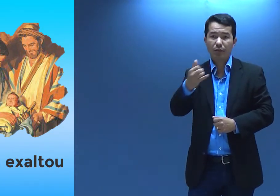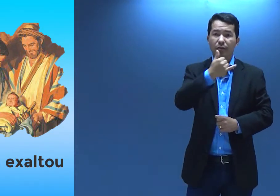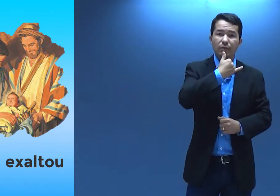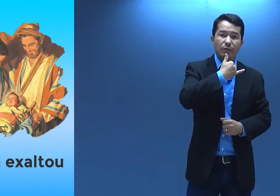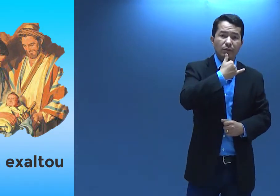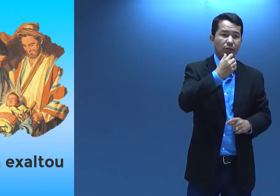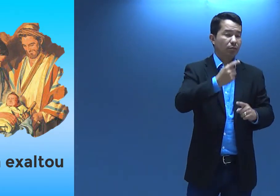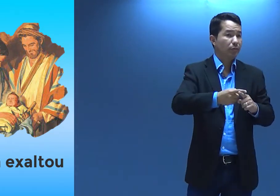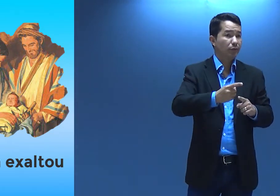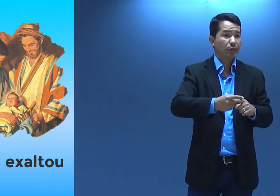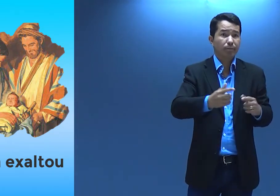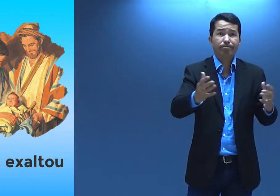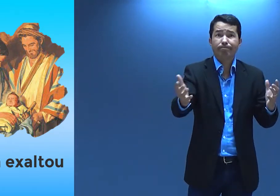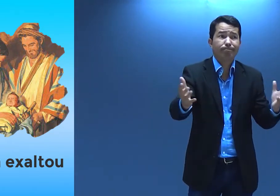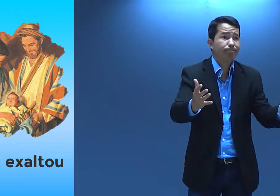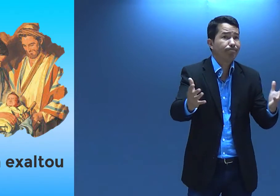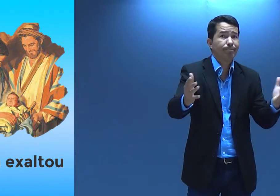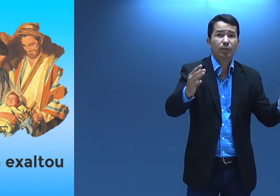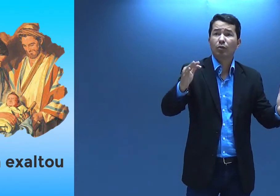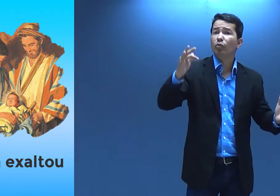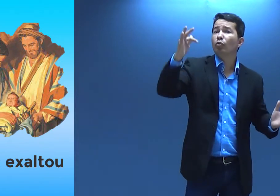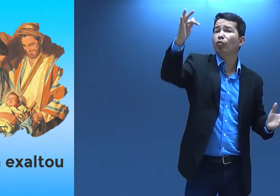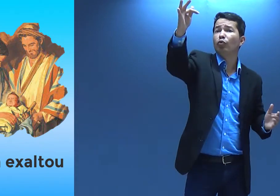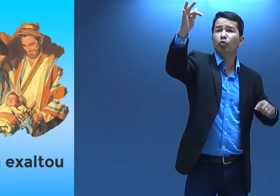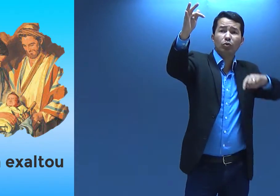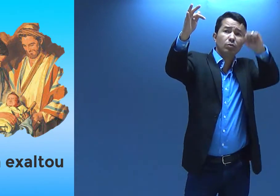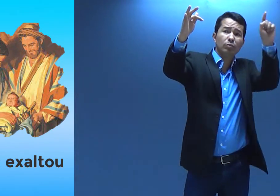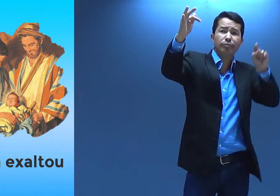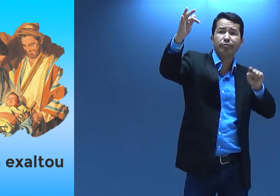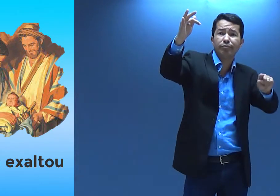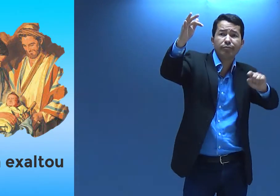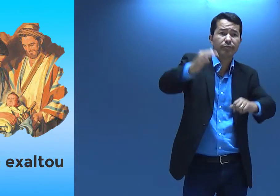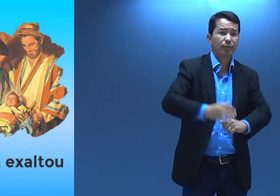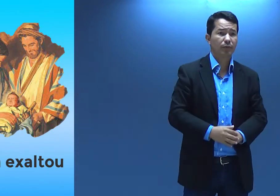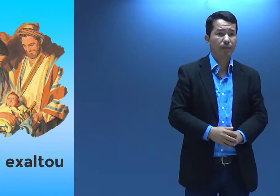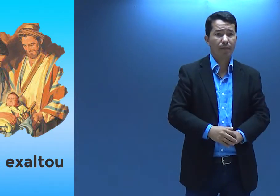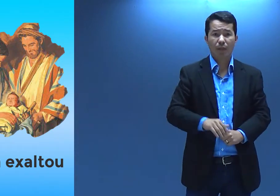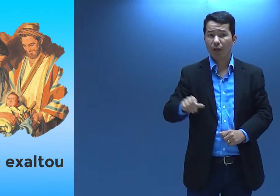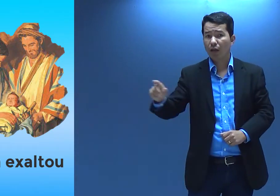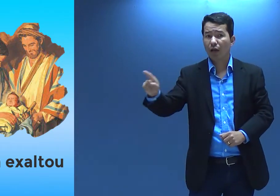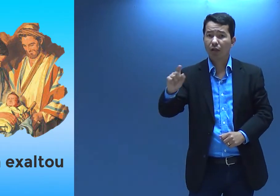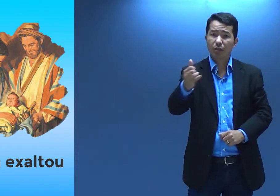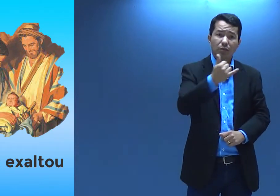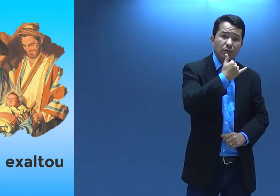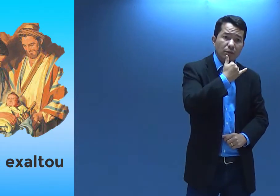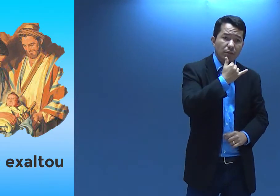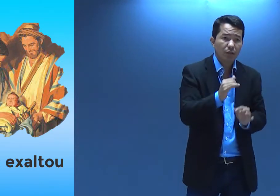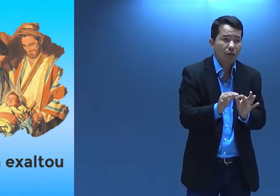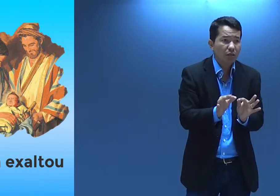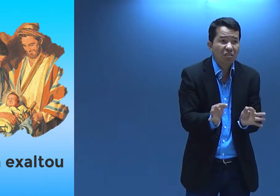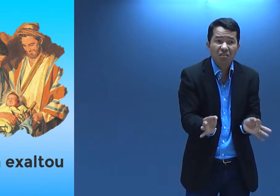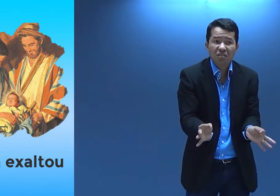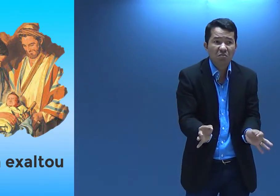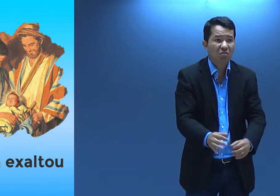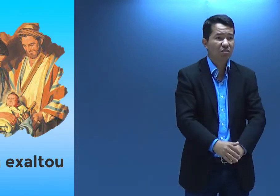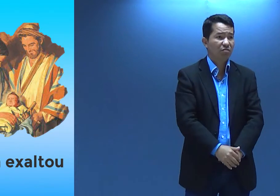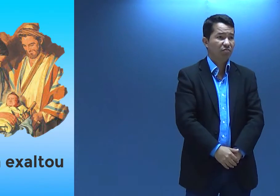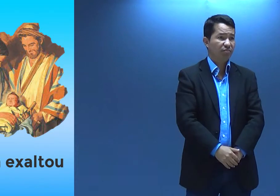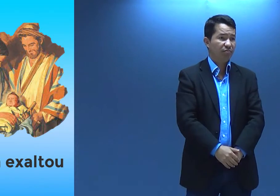tia? Ela estava triste, porque, né? O que seria do futuro dela? Ela não sabia. Ela estava triste, porque